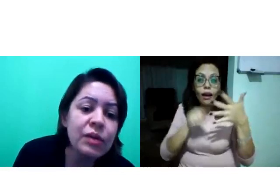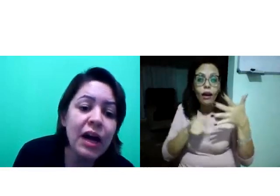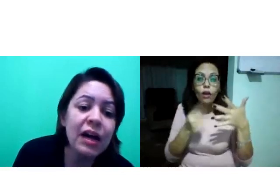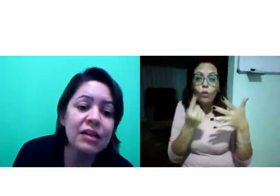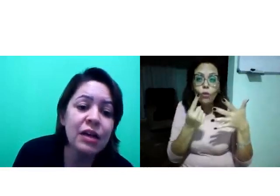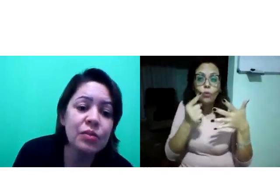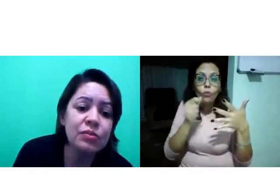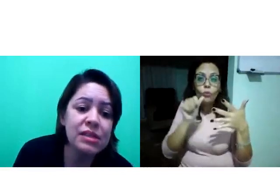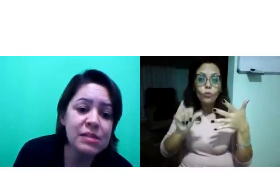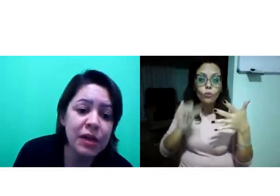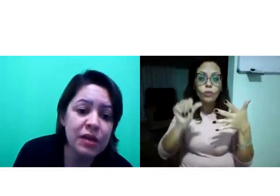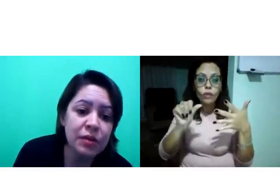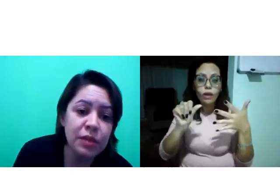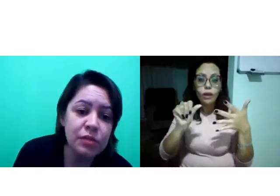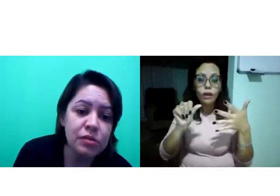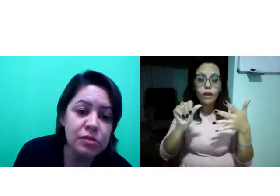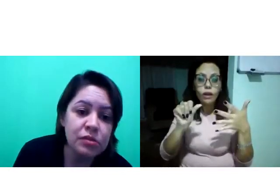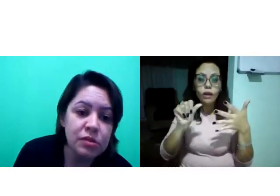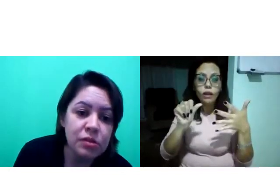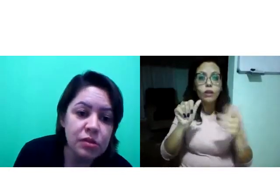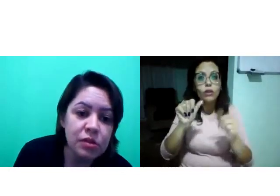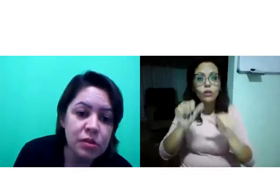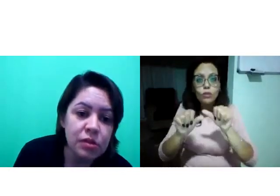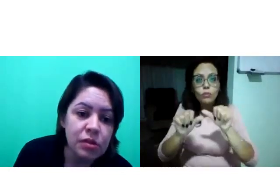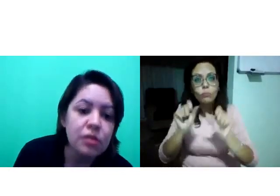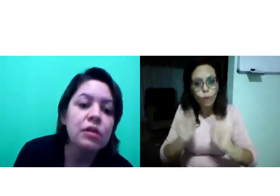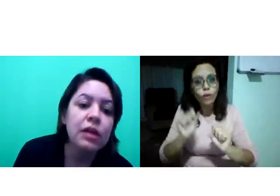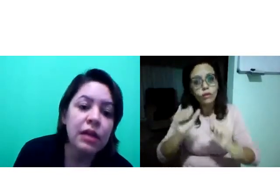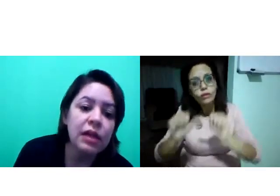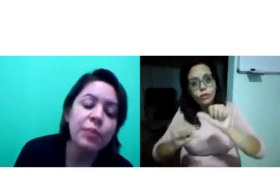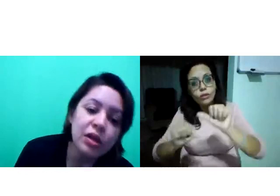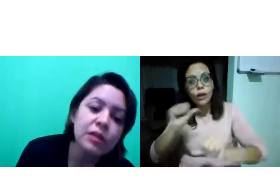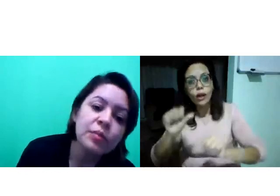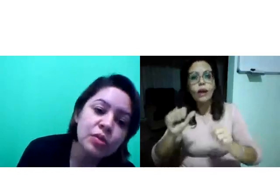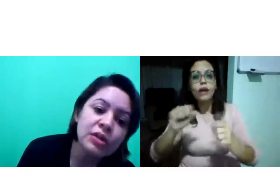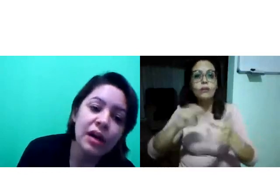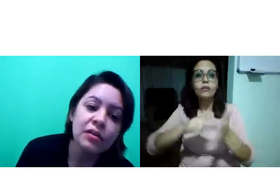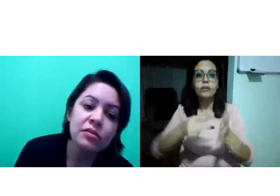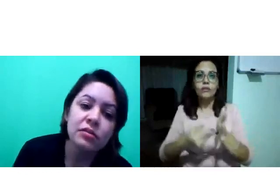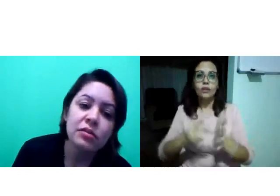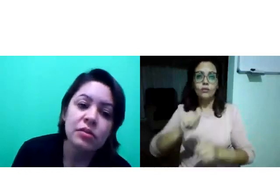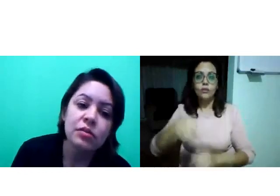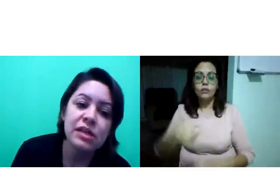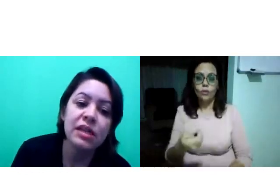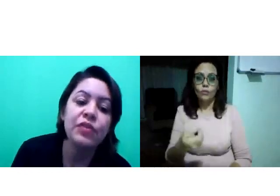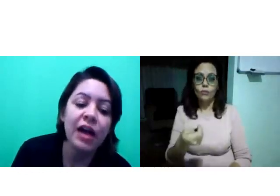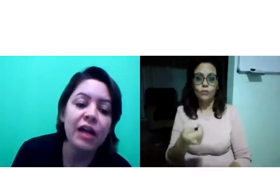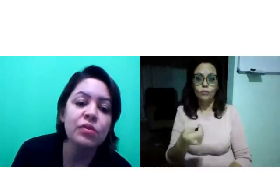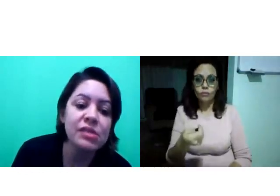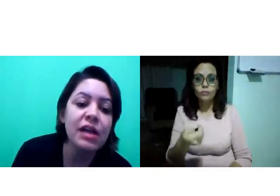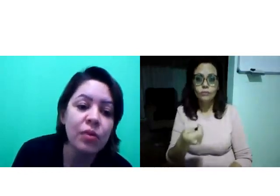Então, cada um desses parâmetros, ele pode mudar o